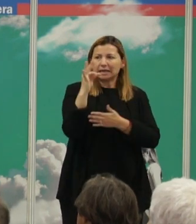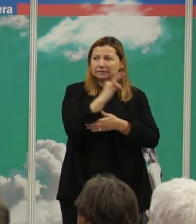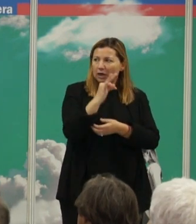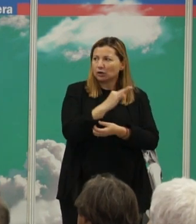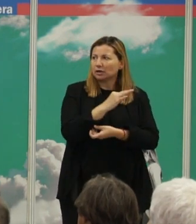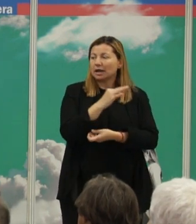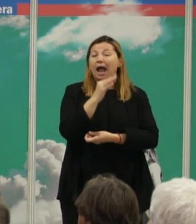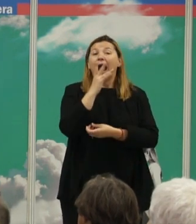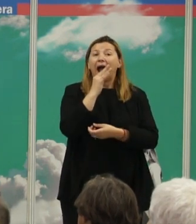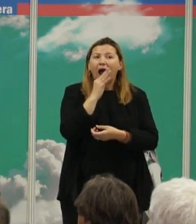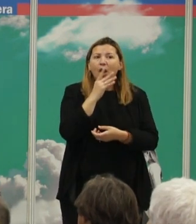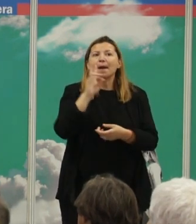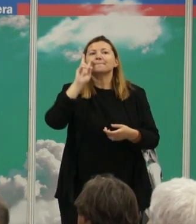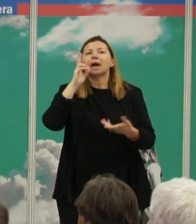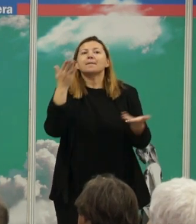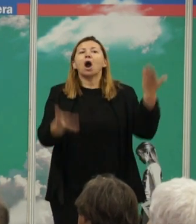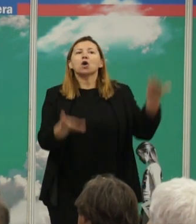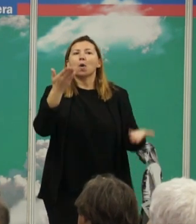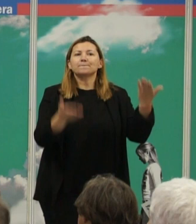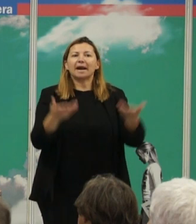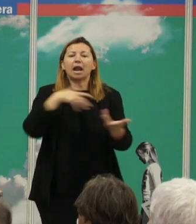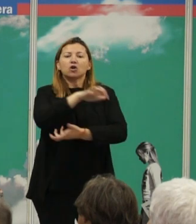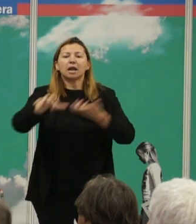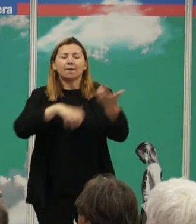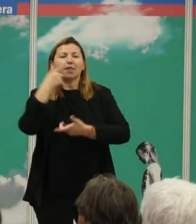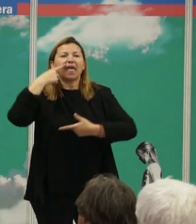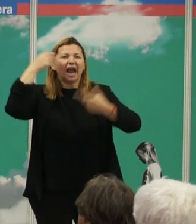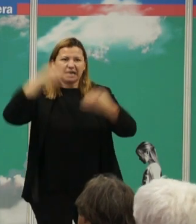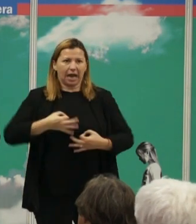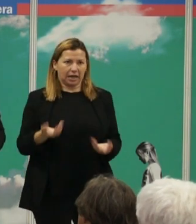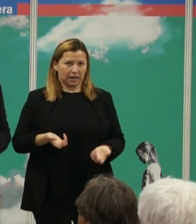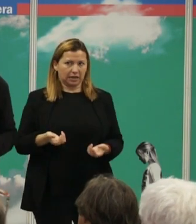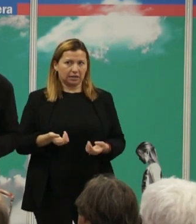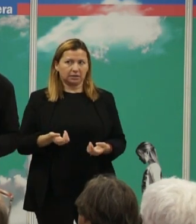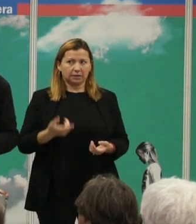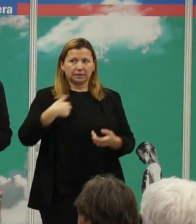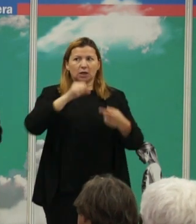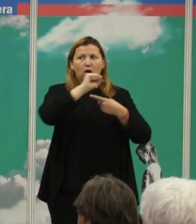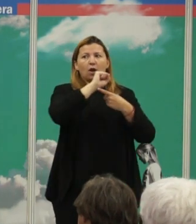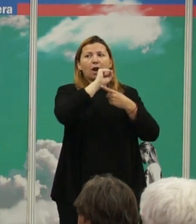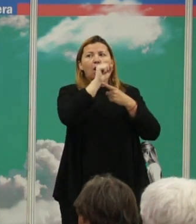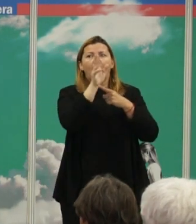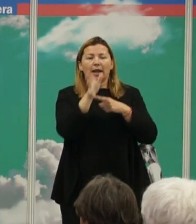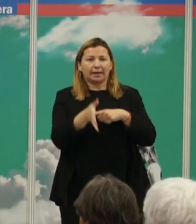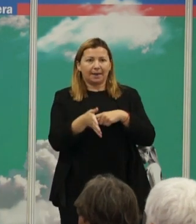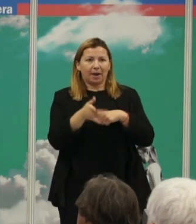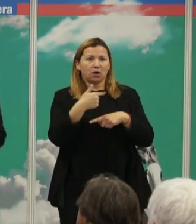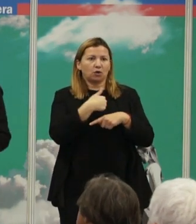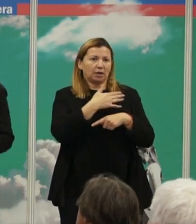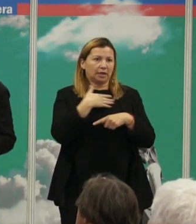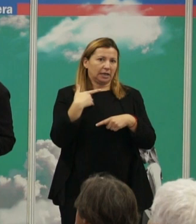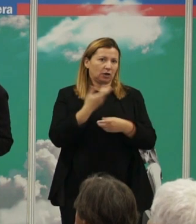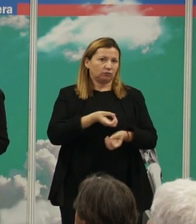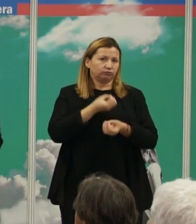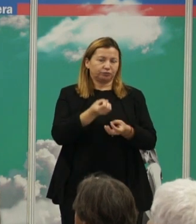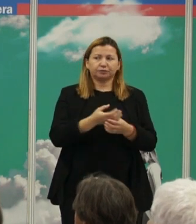ocurre cuando la comparamos con la que realmente se observan los seres humanos ese es más o menos el esquema de lo que yo voy a intentar contar en lo que queda de charla